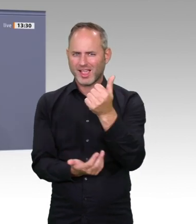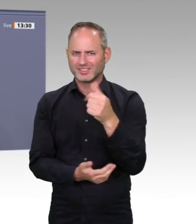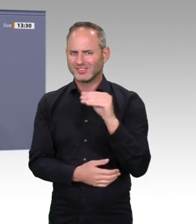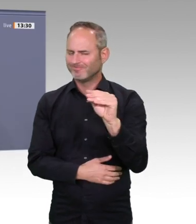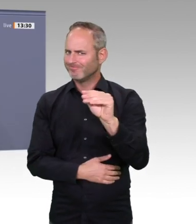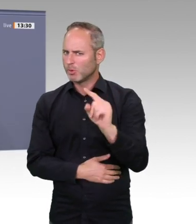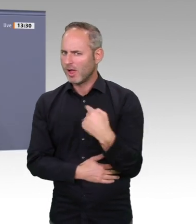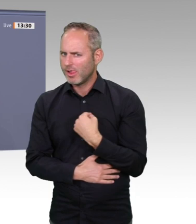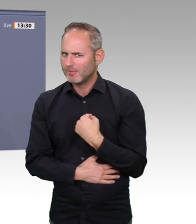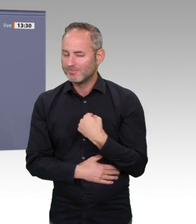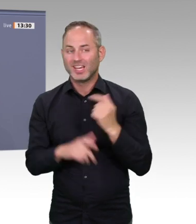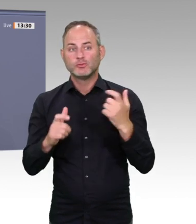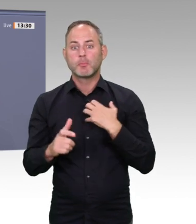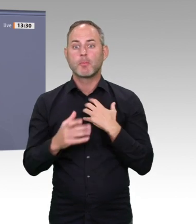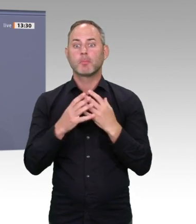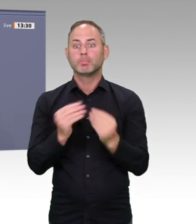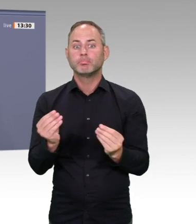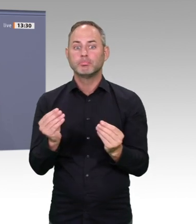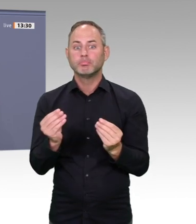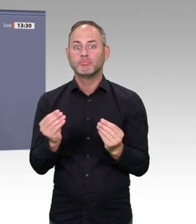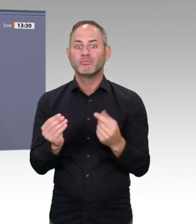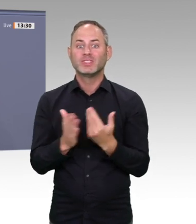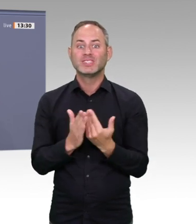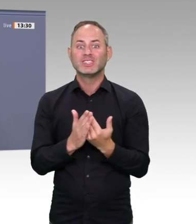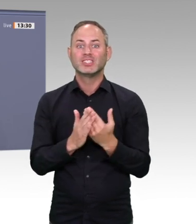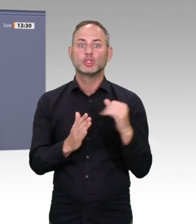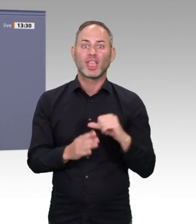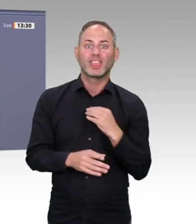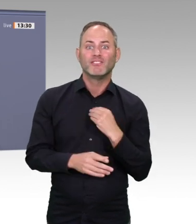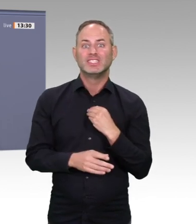am Ende tatsächlich Ihr Potenzial für mehr Nachhaltigkeit entfalten.